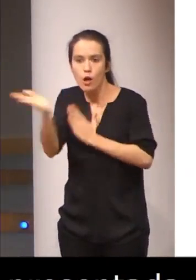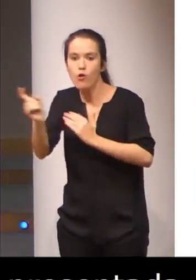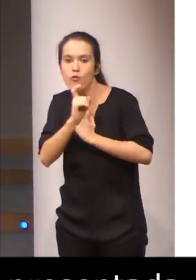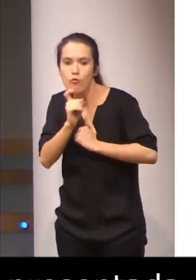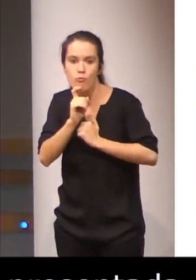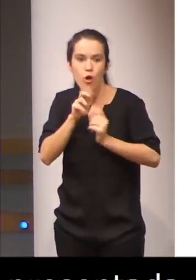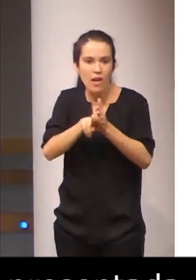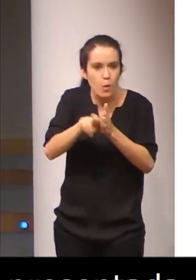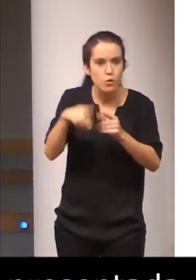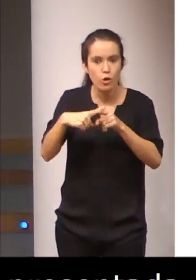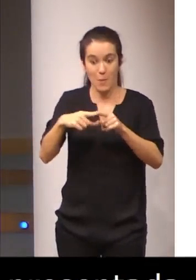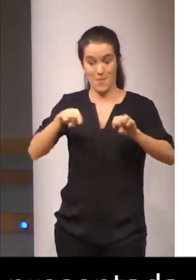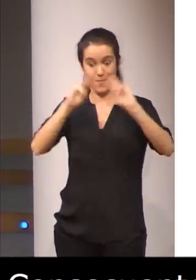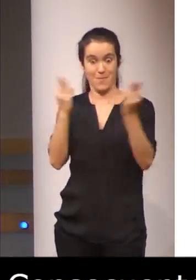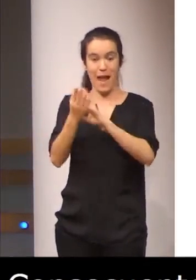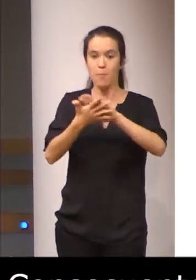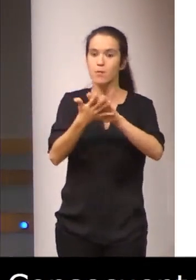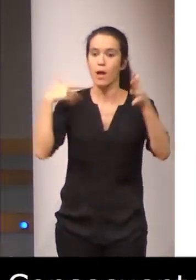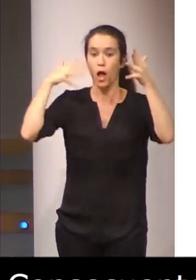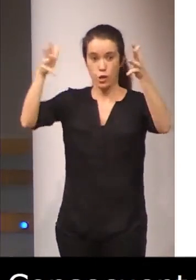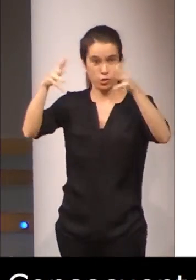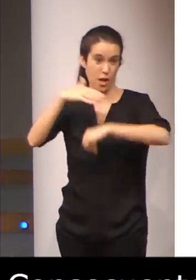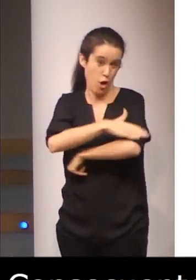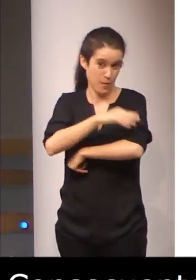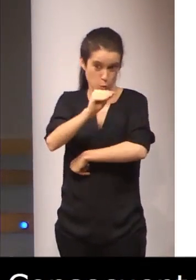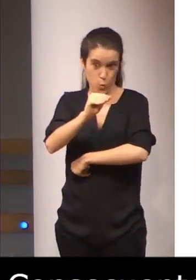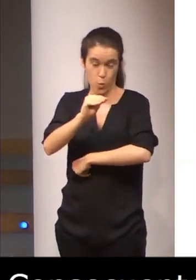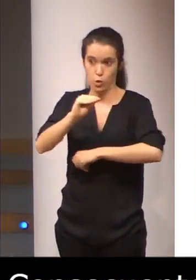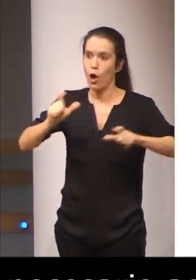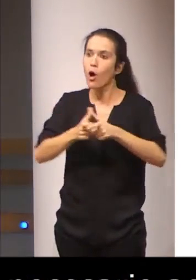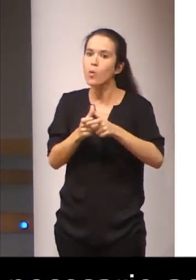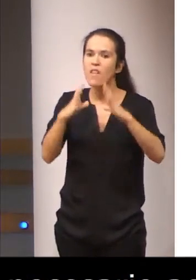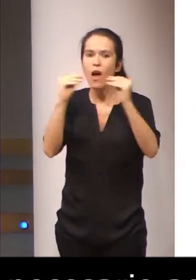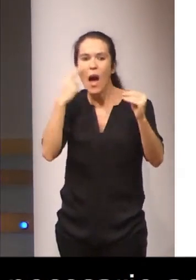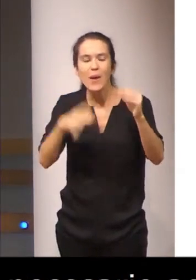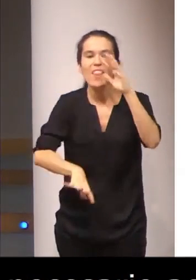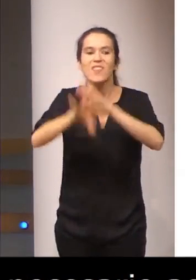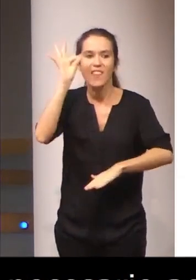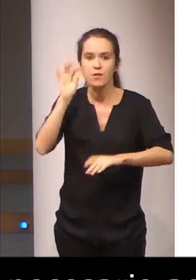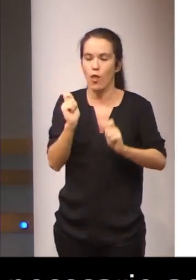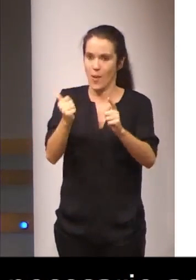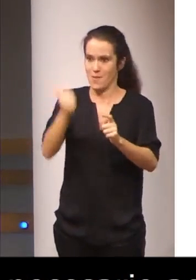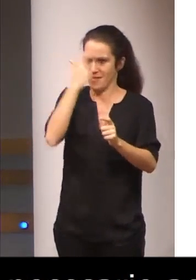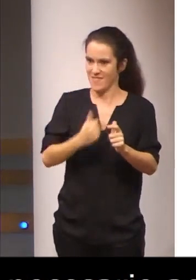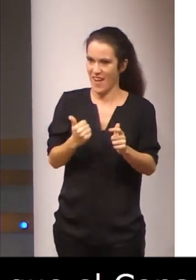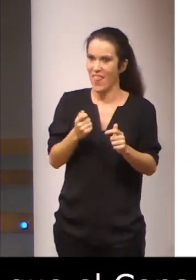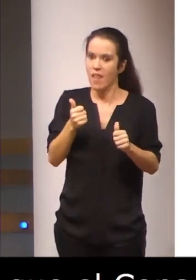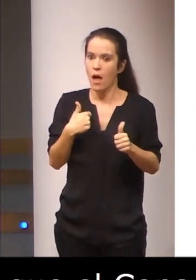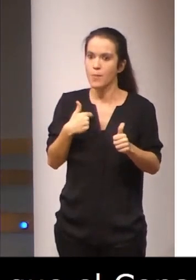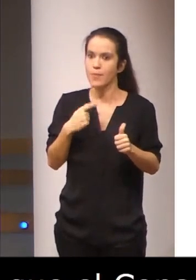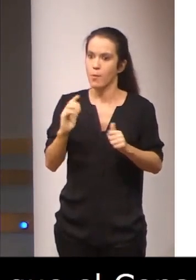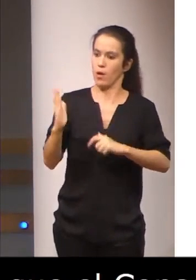Parlamento para que el Consejo de Gobierno de la Junta de Andalucía tomara la decisión de alguna manera facilitar esto, no pusiera tantos